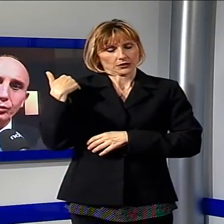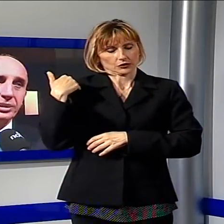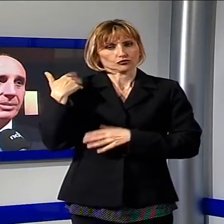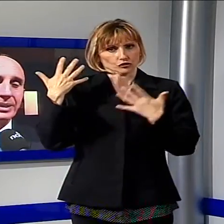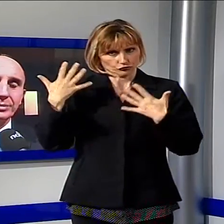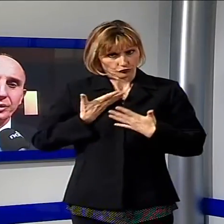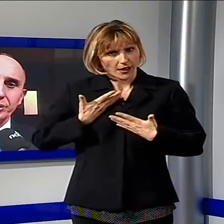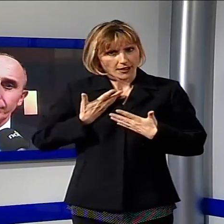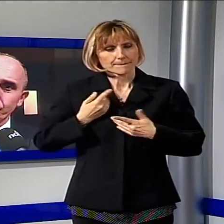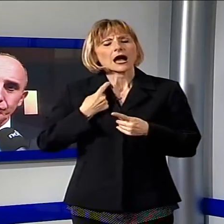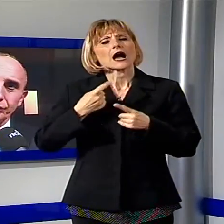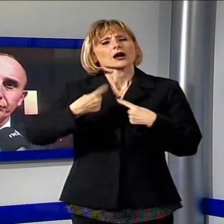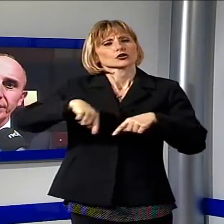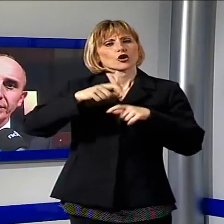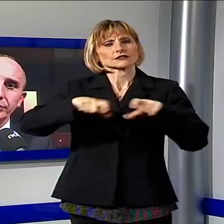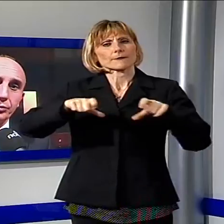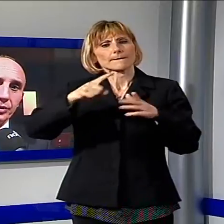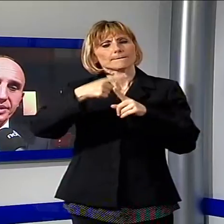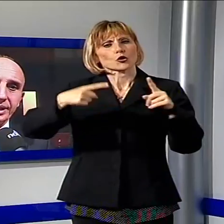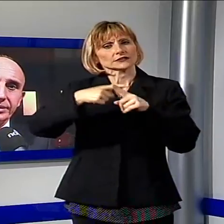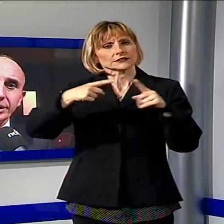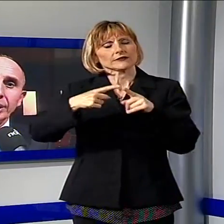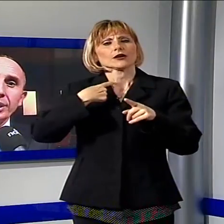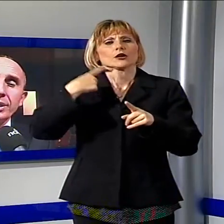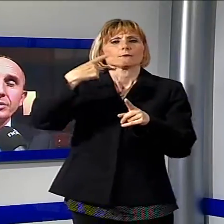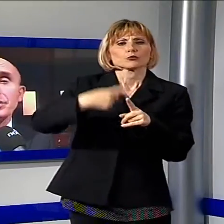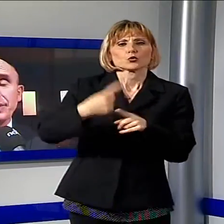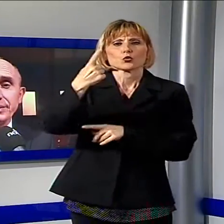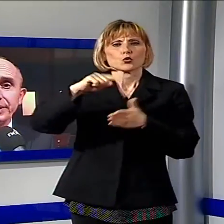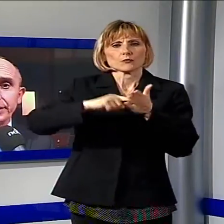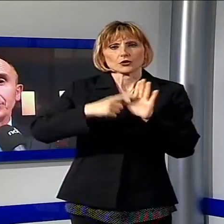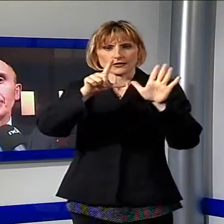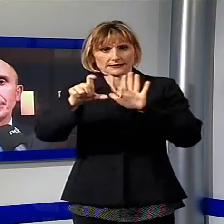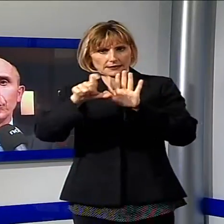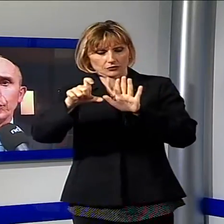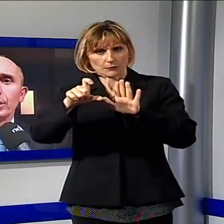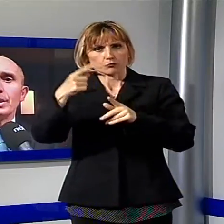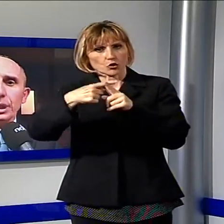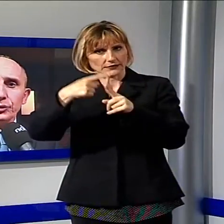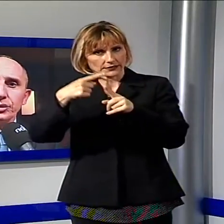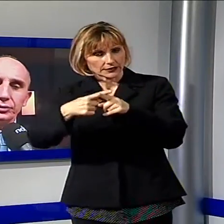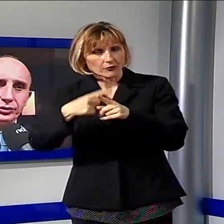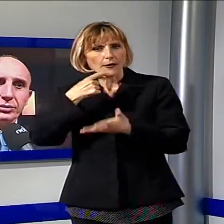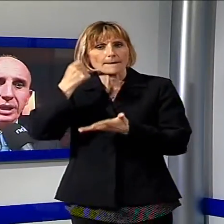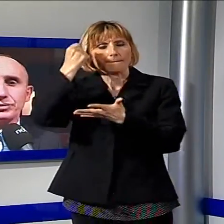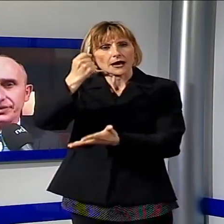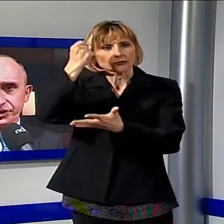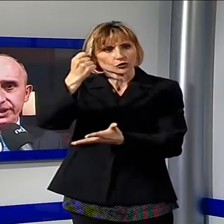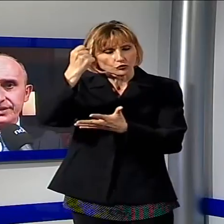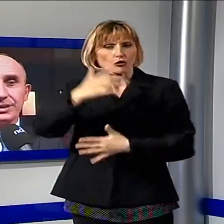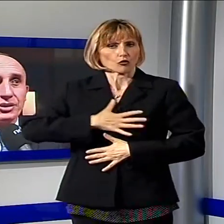per i numeri di Banca di Pescia. Abbiamo accuso con un utile netto di un milione e sette che sostanzialmente incrementa un patrimonio ad oggi ritenuto